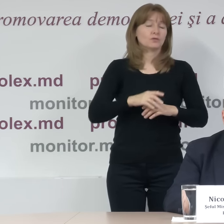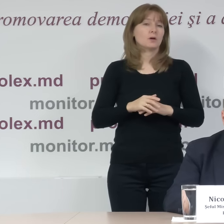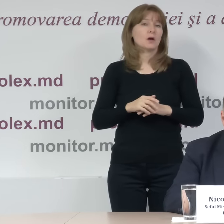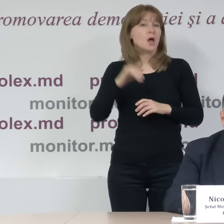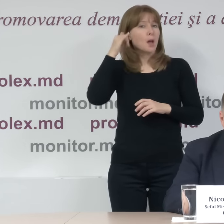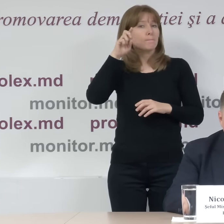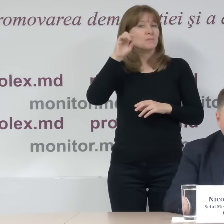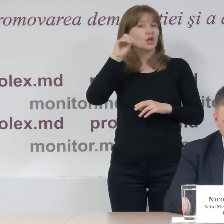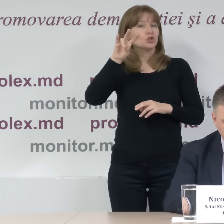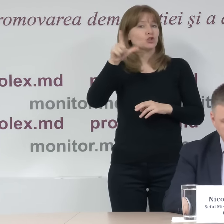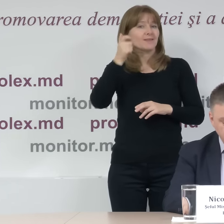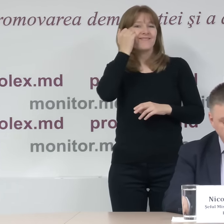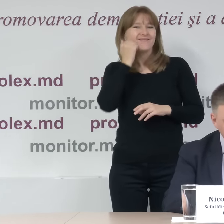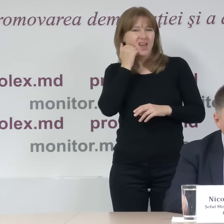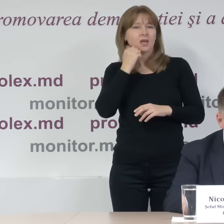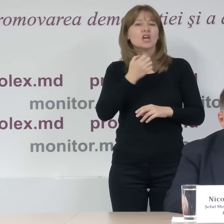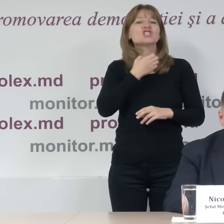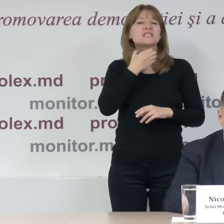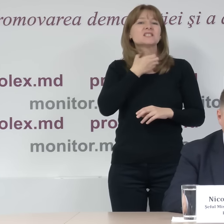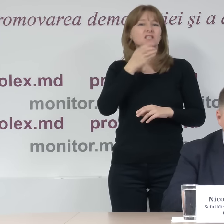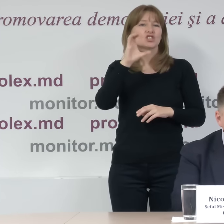Bilicenii Vechi Sângerei, Ciocana, Chișinău,